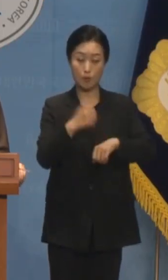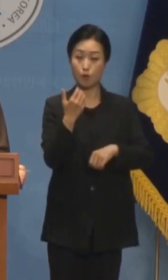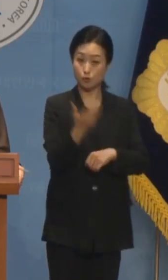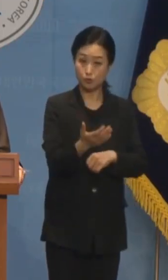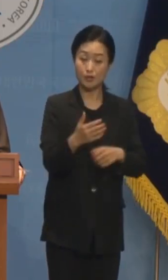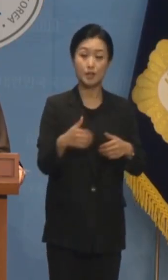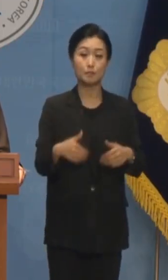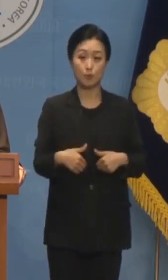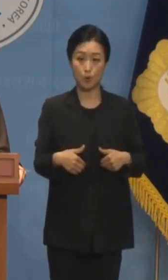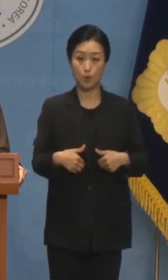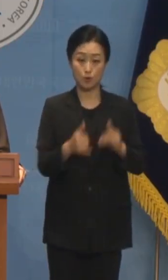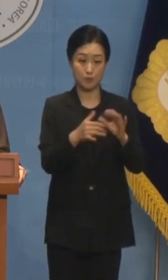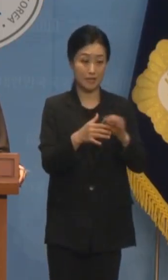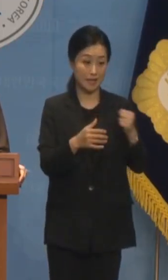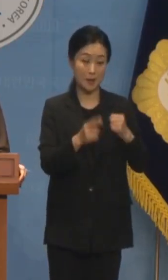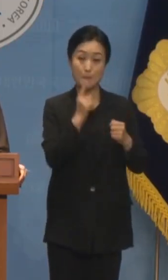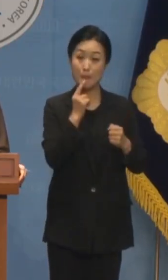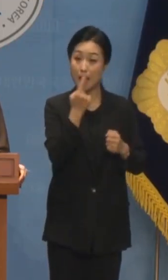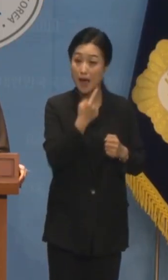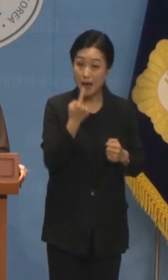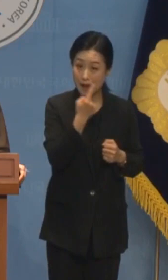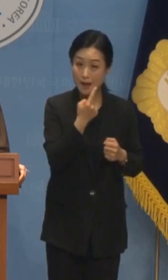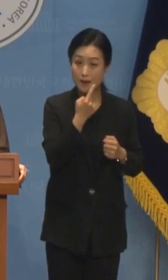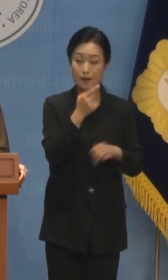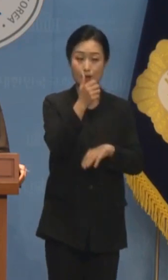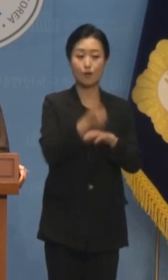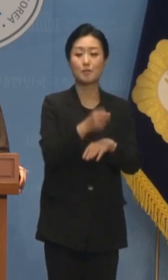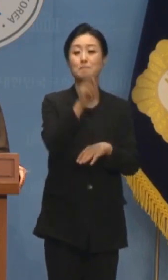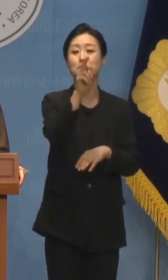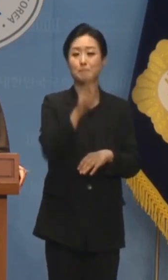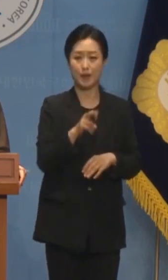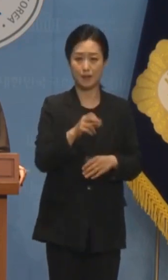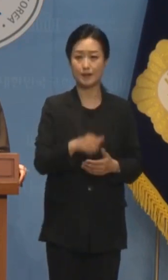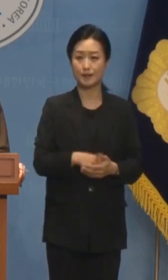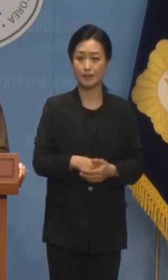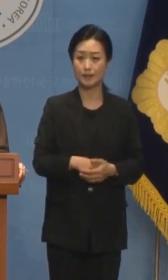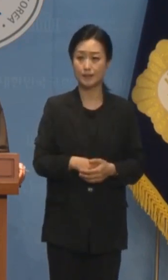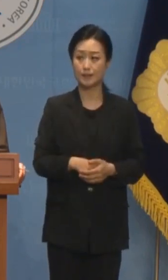수순이라던 국민의힘의 말들은 내용 없는 허언이었습니까?